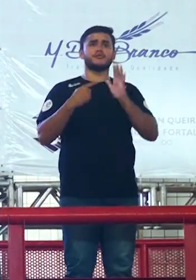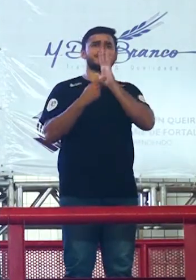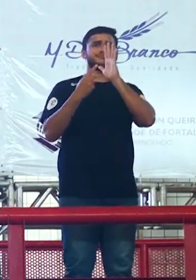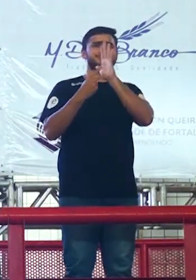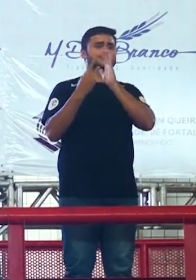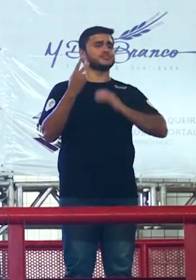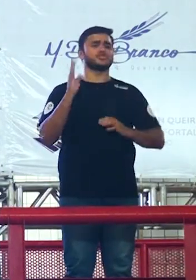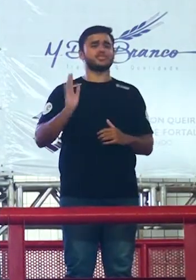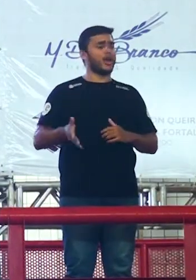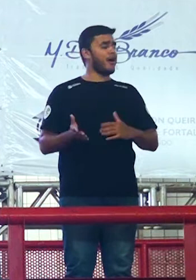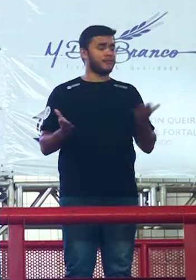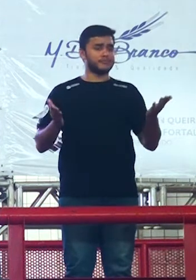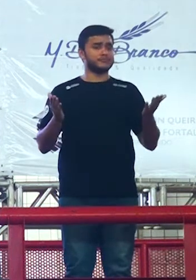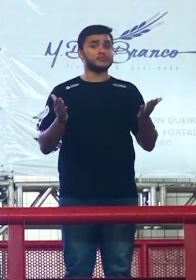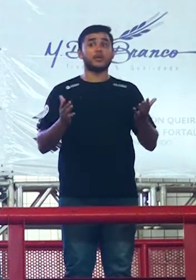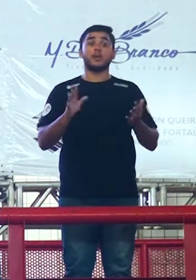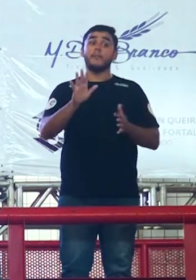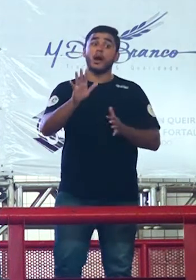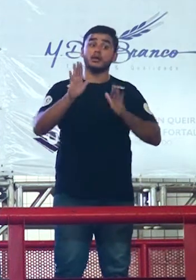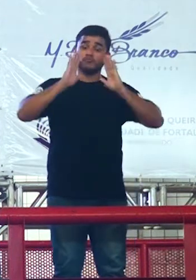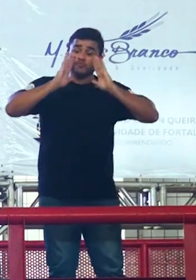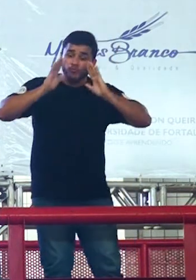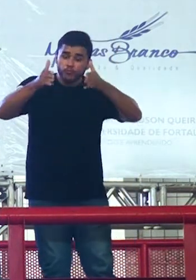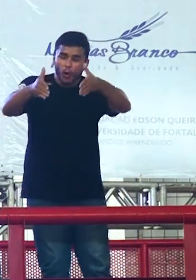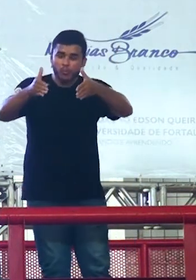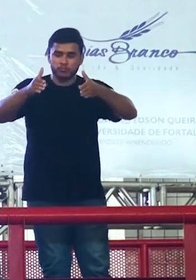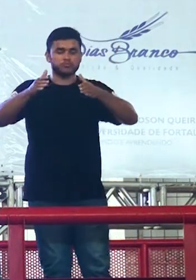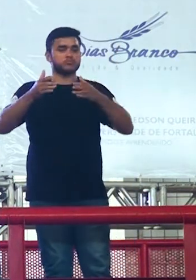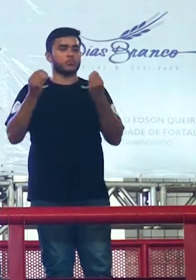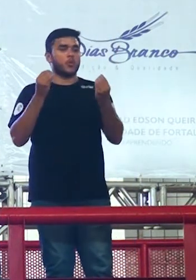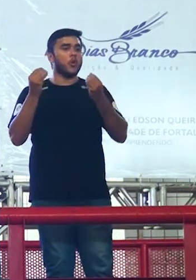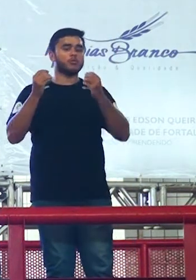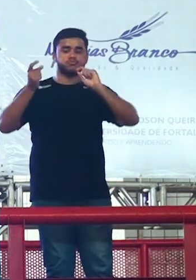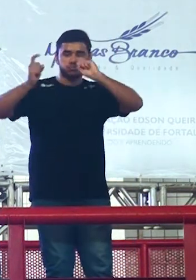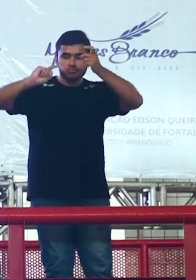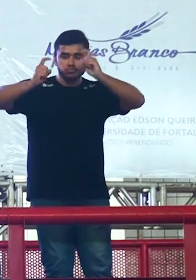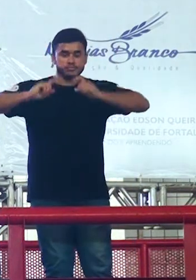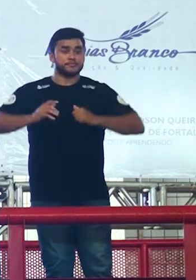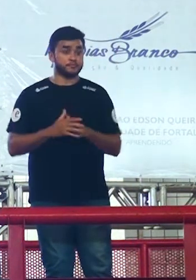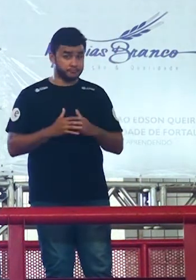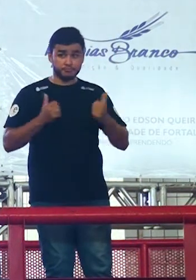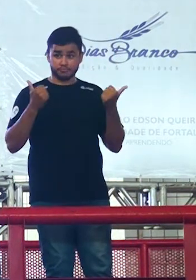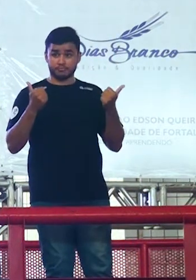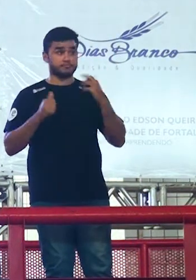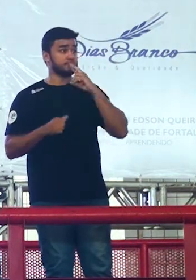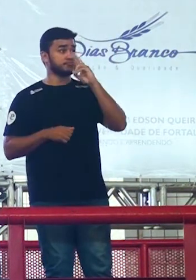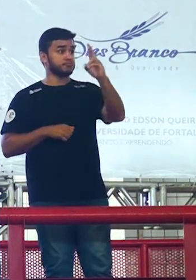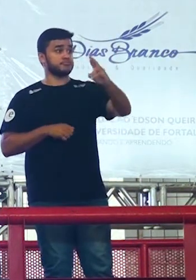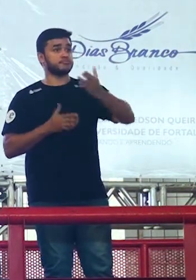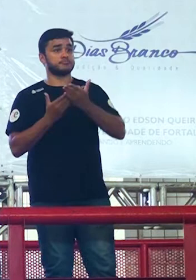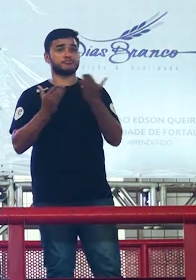ambiente mas sempre com a temática diferente respondida a pergunta